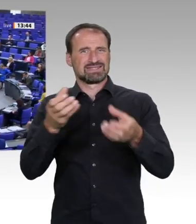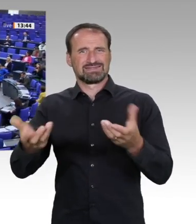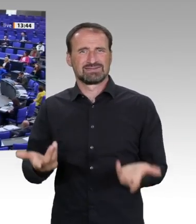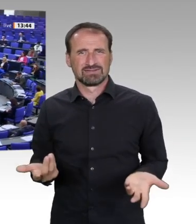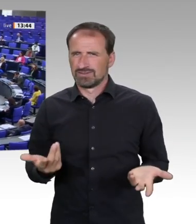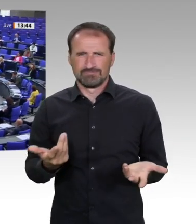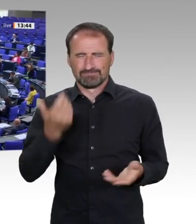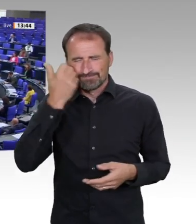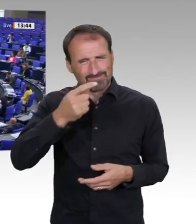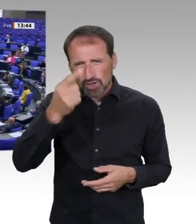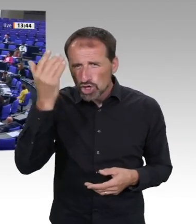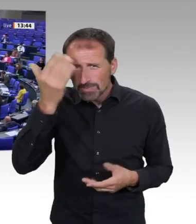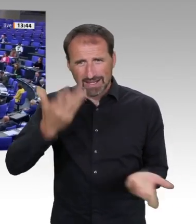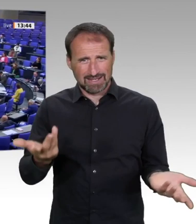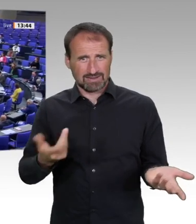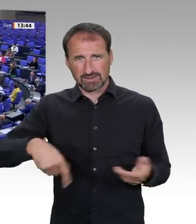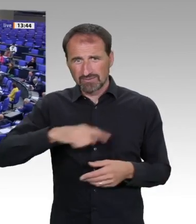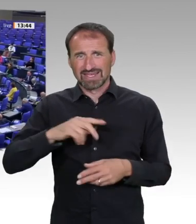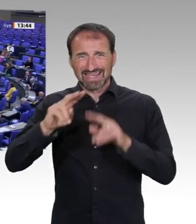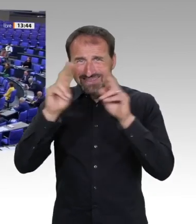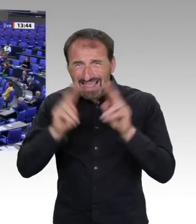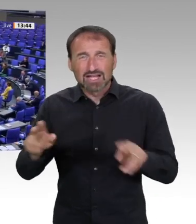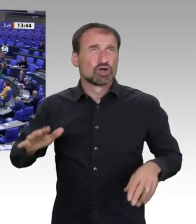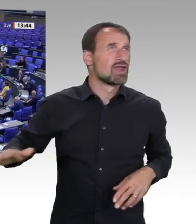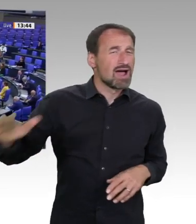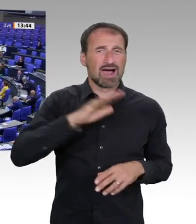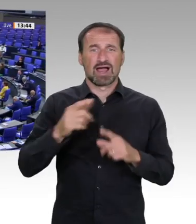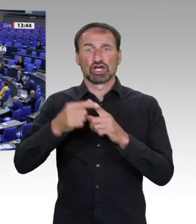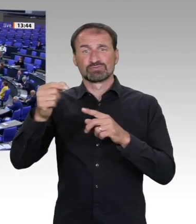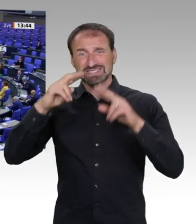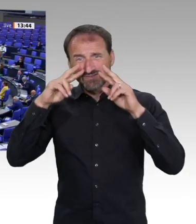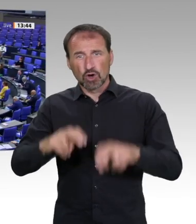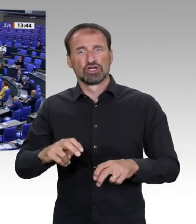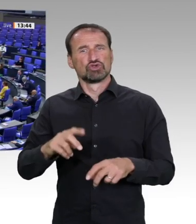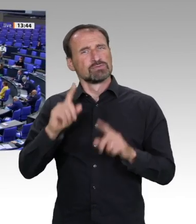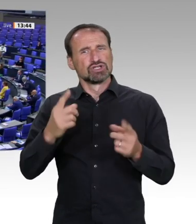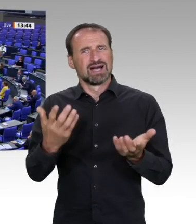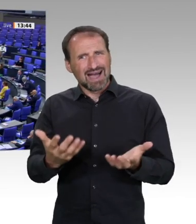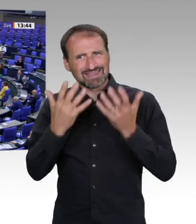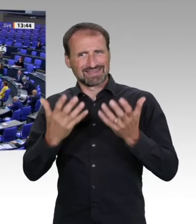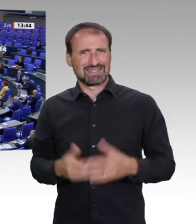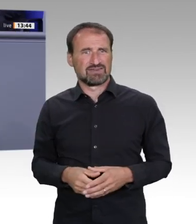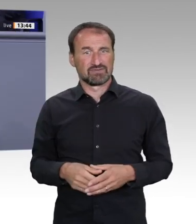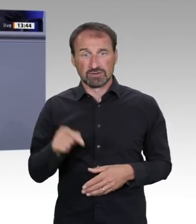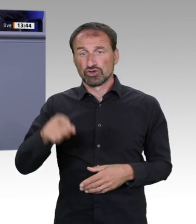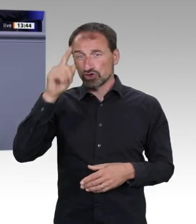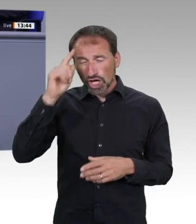gleichberechtigten Zugang zur Bildung für Mädchen und Jungen überall auf der Welt gibt. Doch